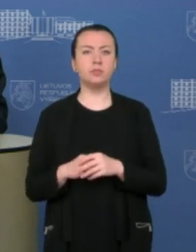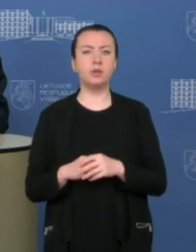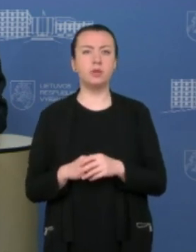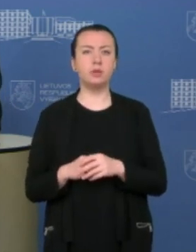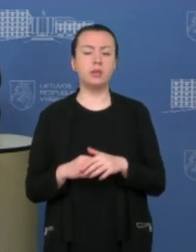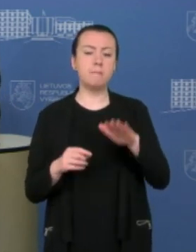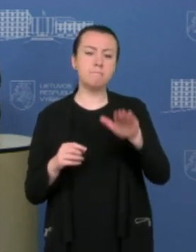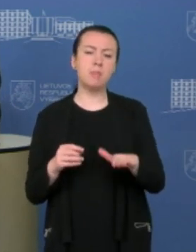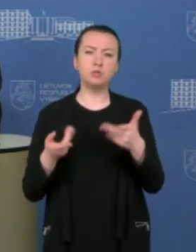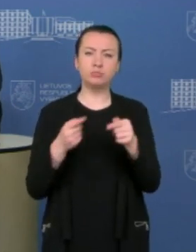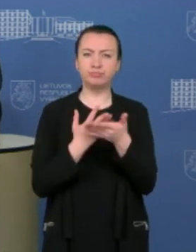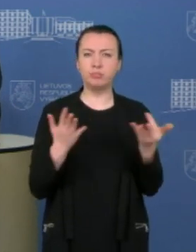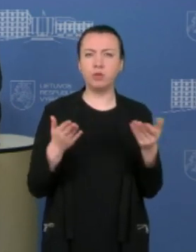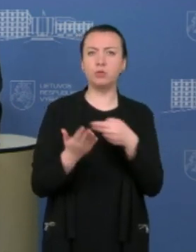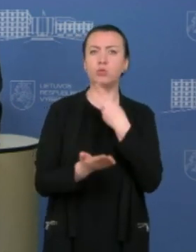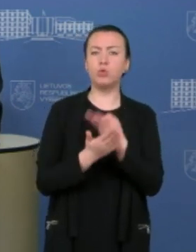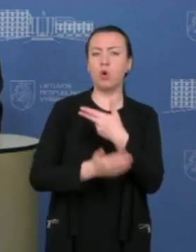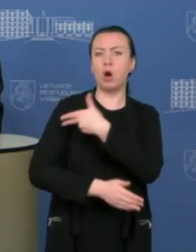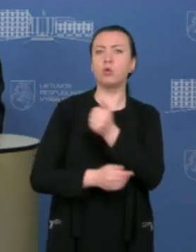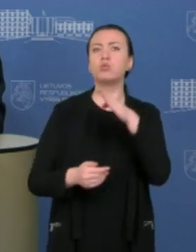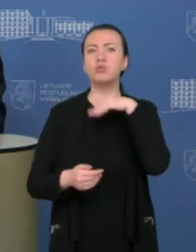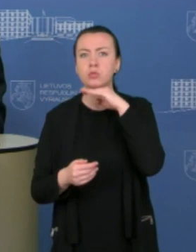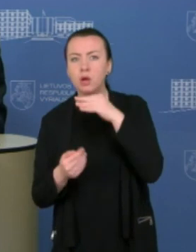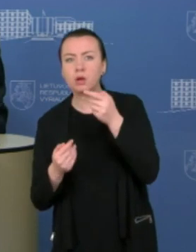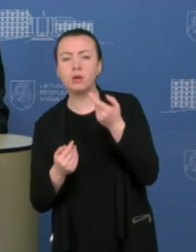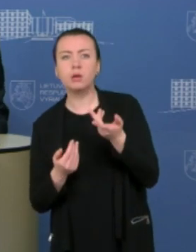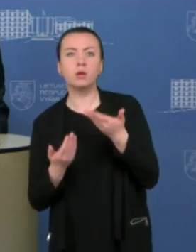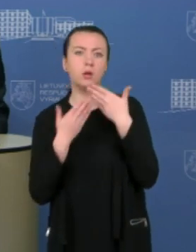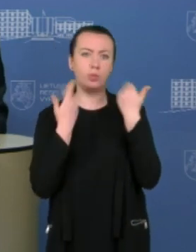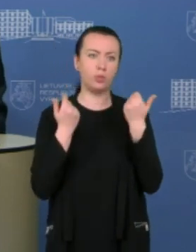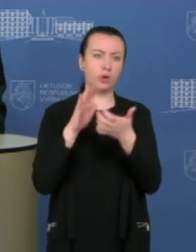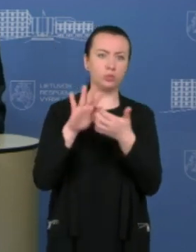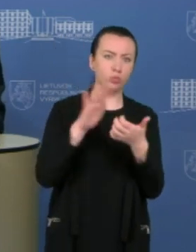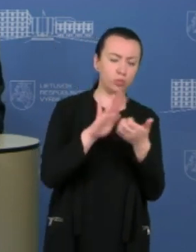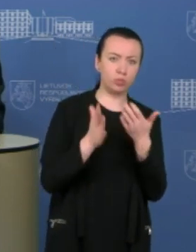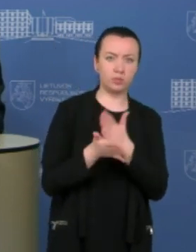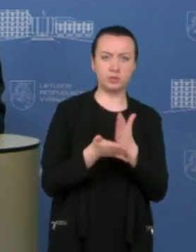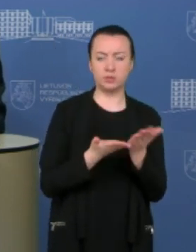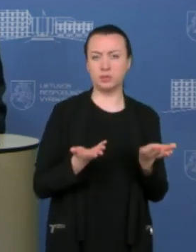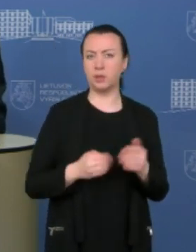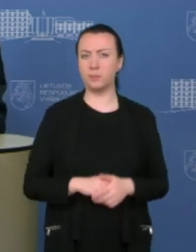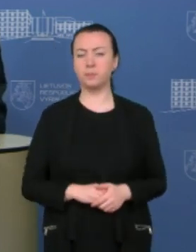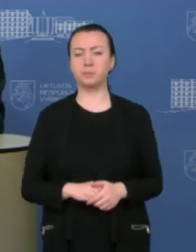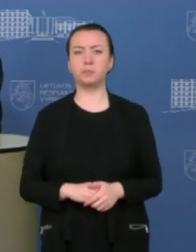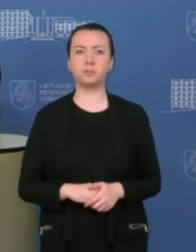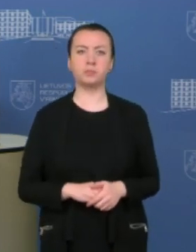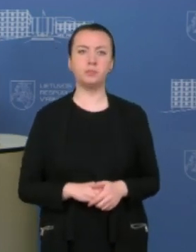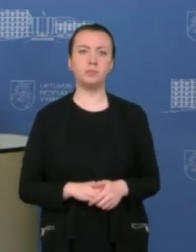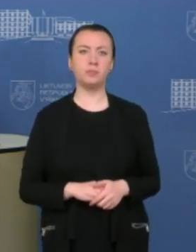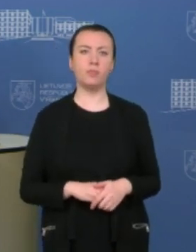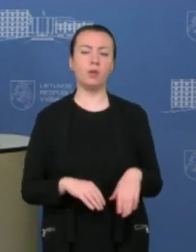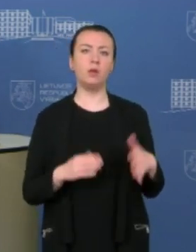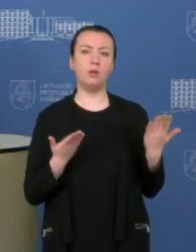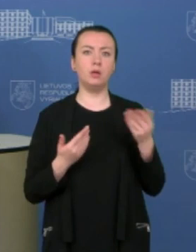lygoninių darbuotojų vakcinavimo? Ar užtenka vakcinų jiems, ar nėra taip, kad viskas atitenka tik didžiosams lygoninėms? Dėkui.